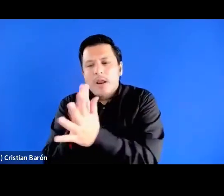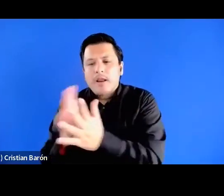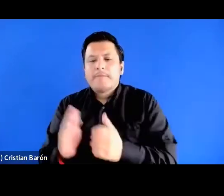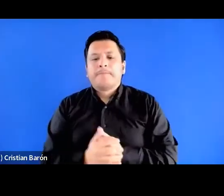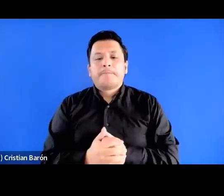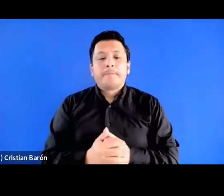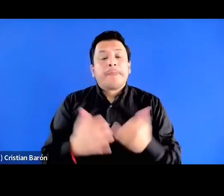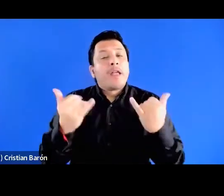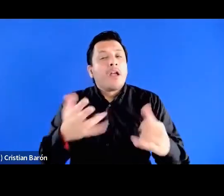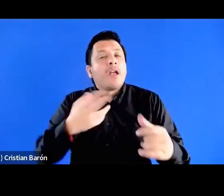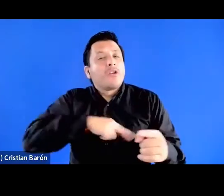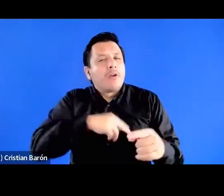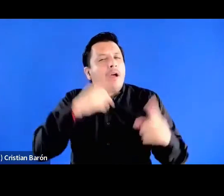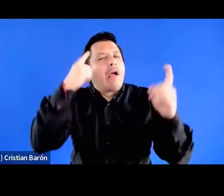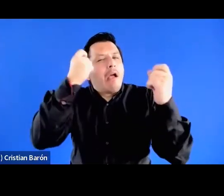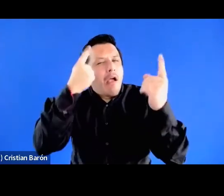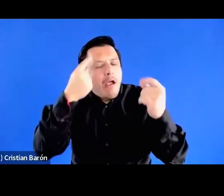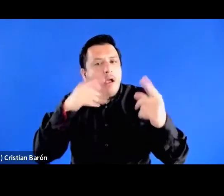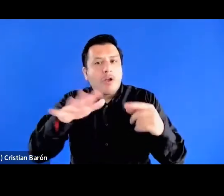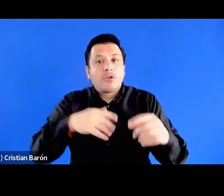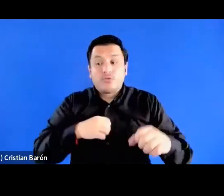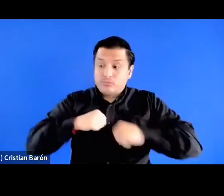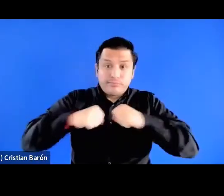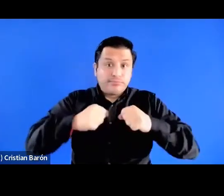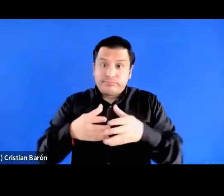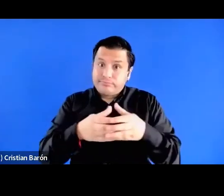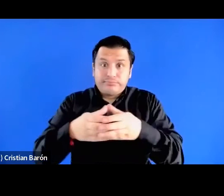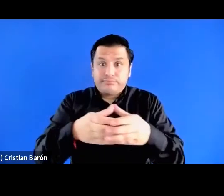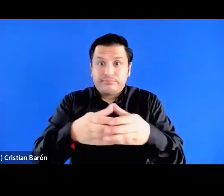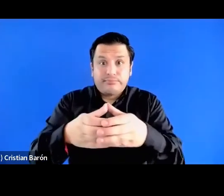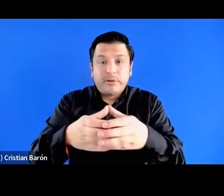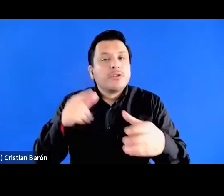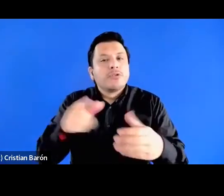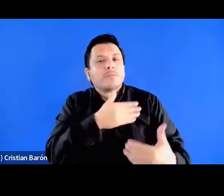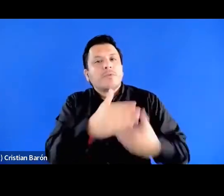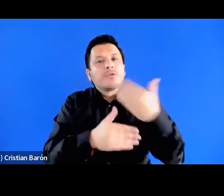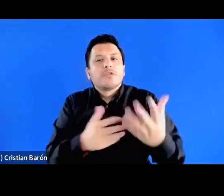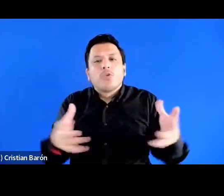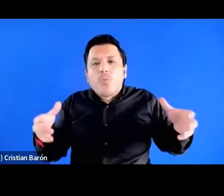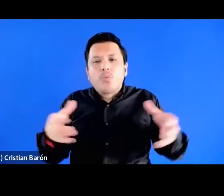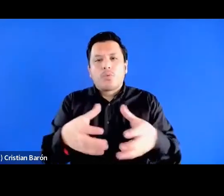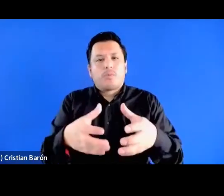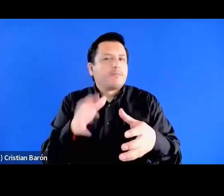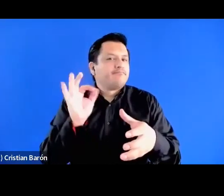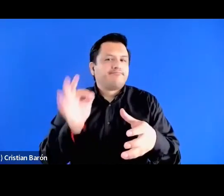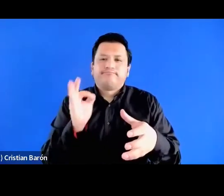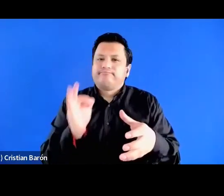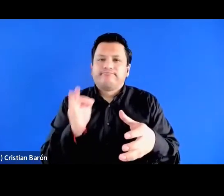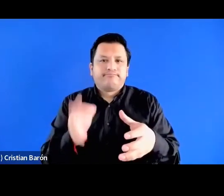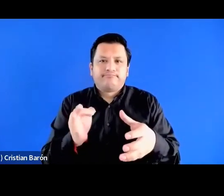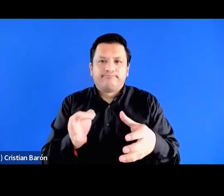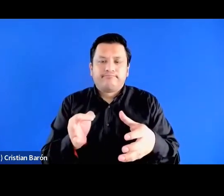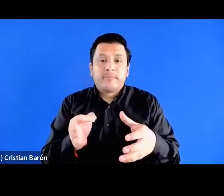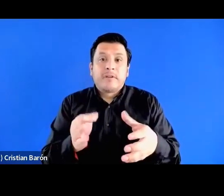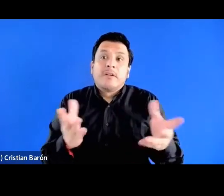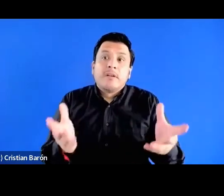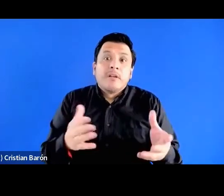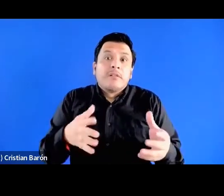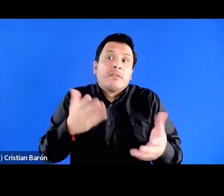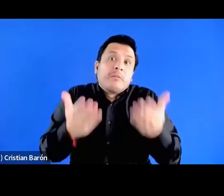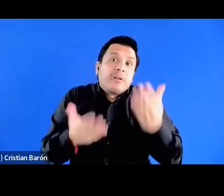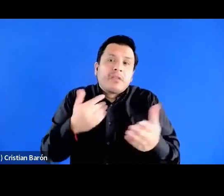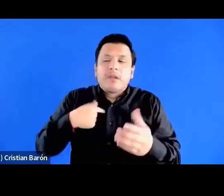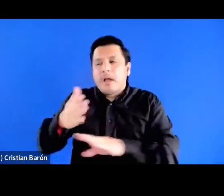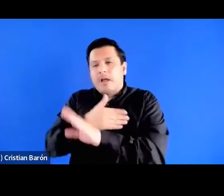permitió comprender que la movilidad social siempre es un proceso colectivo, pese a los relatos canónicos